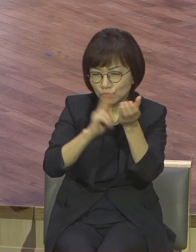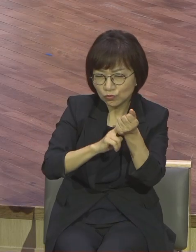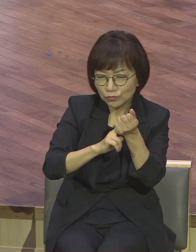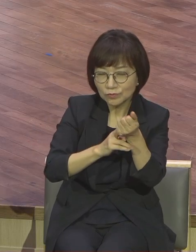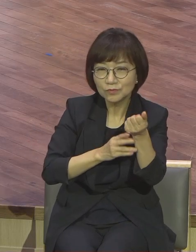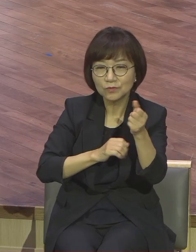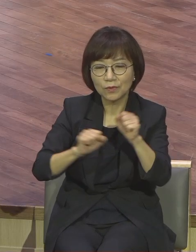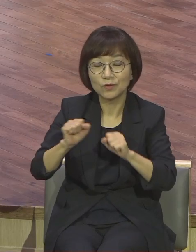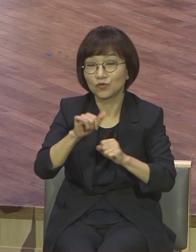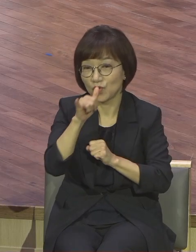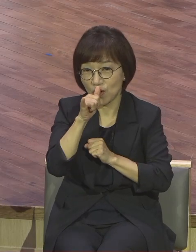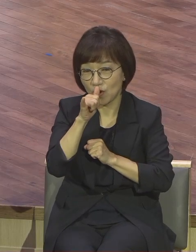기도사역이었어요